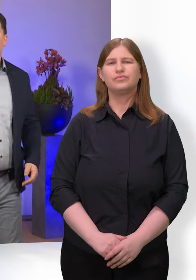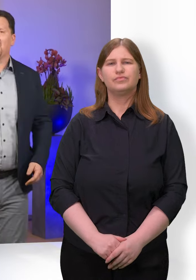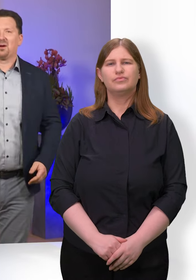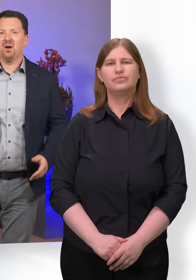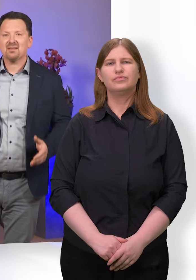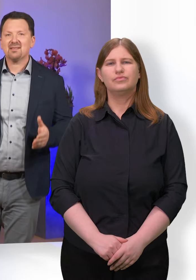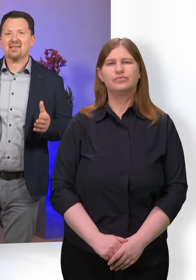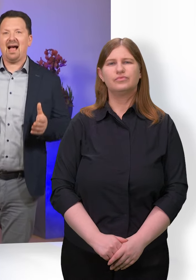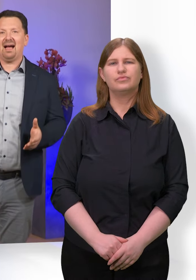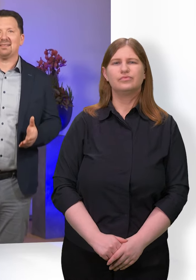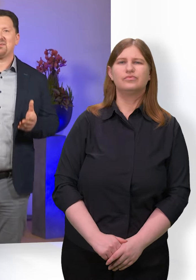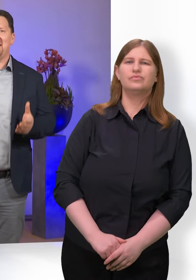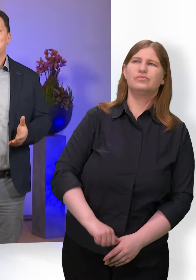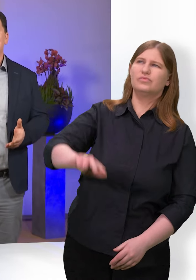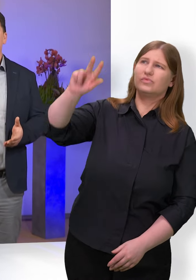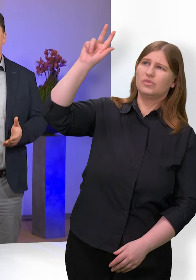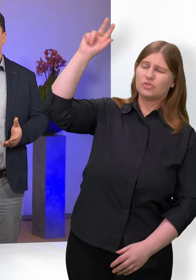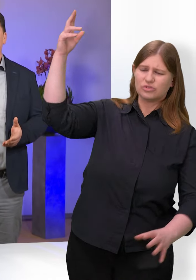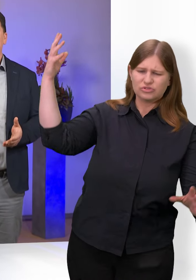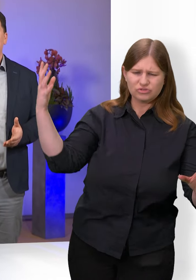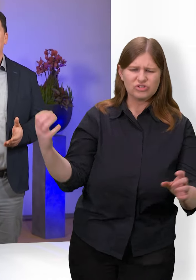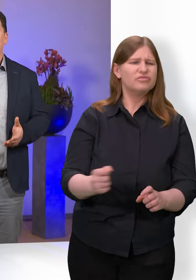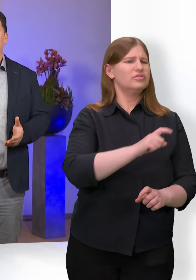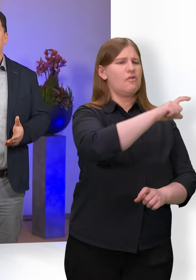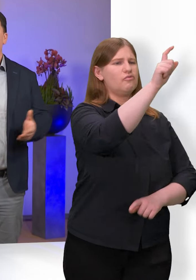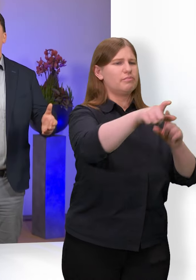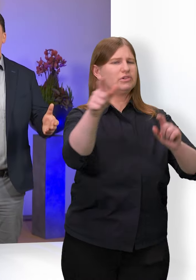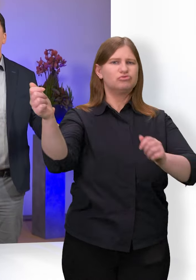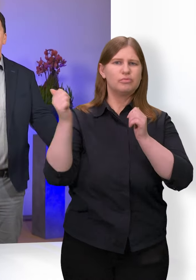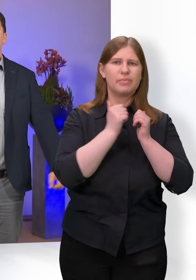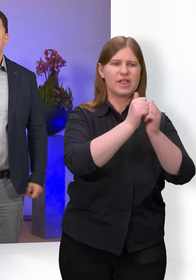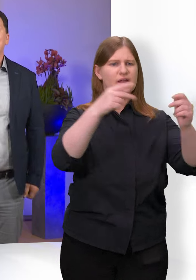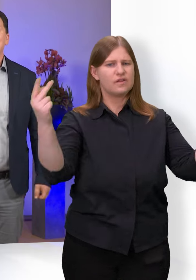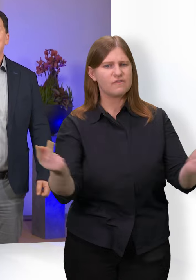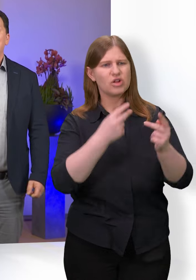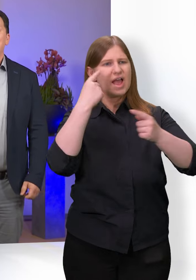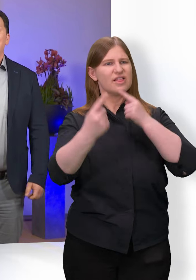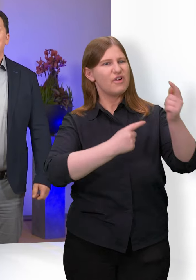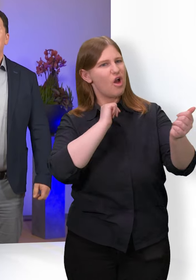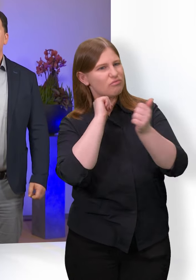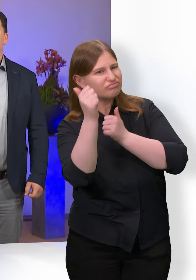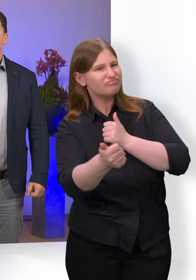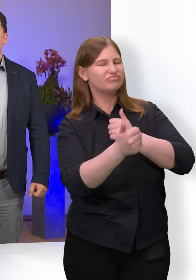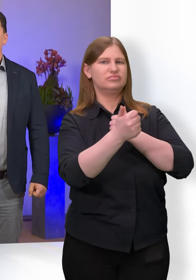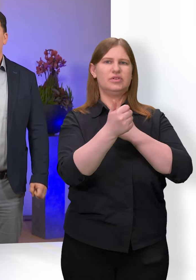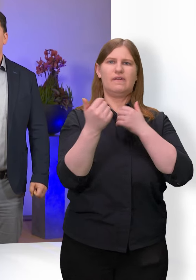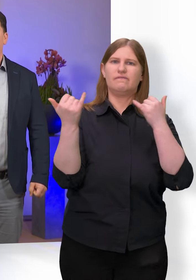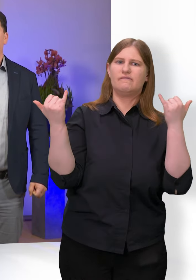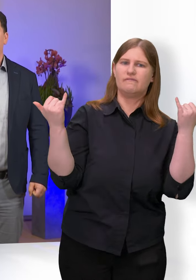Gottes Art, Menschen zu begleiten, zu fördern und zu entwickeln, wird besonders im Leben von